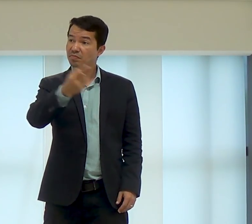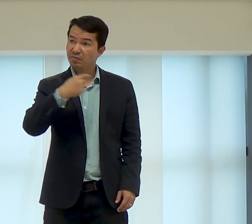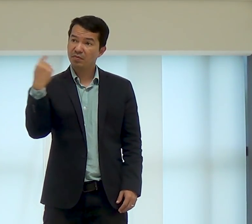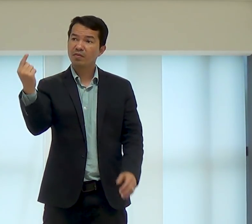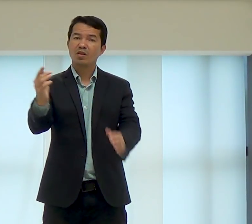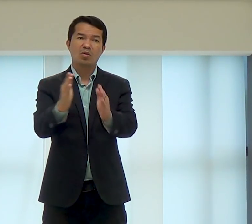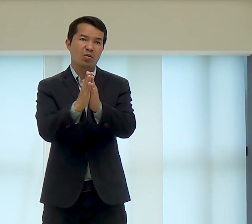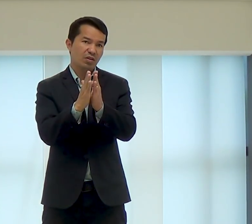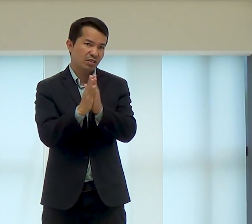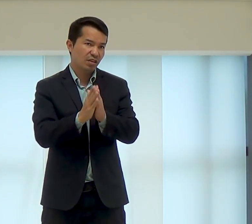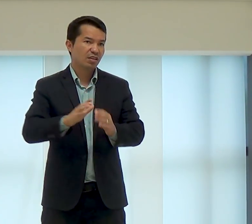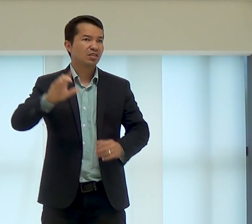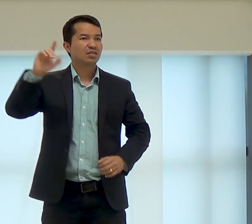Deus nos manda